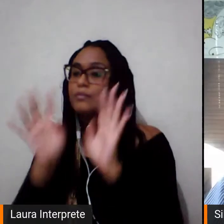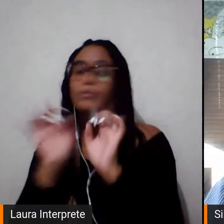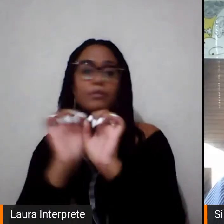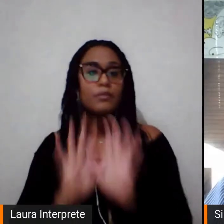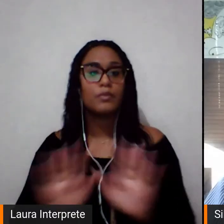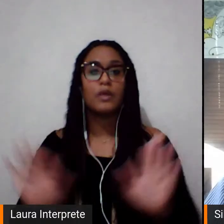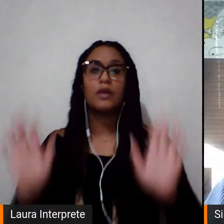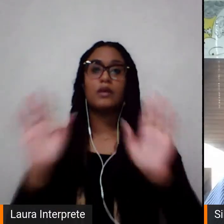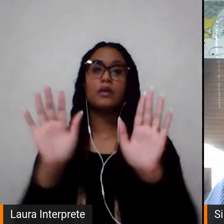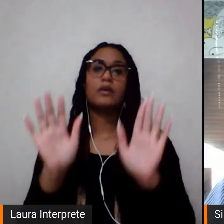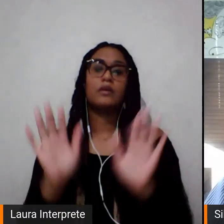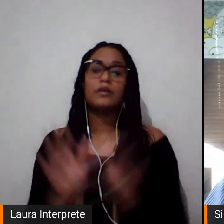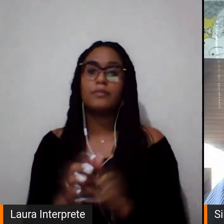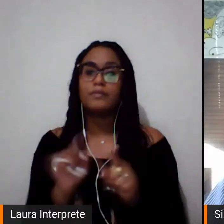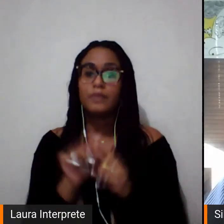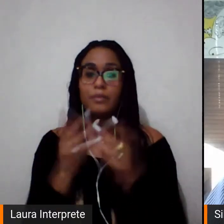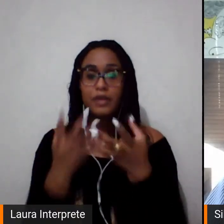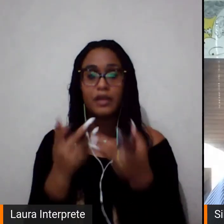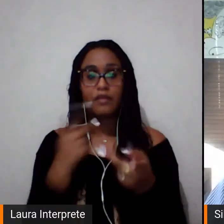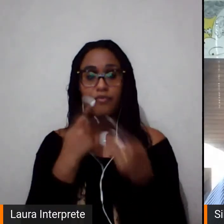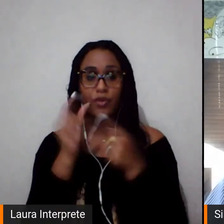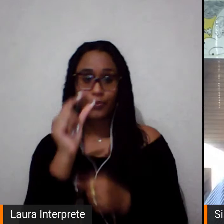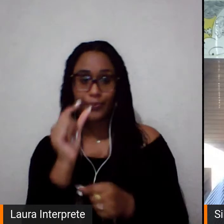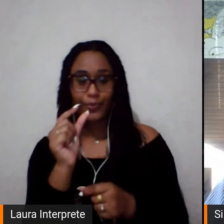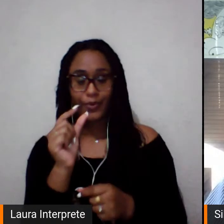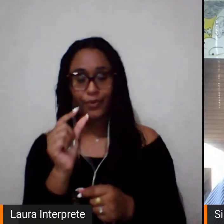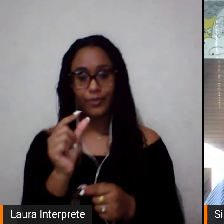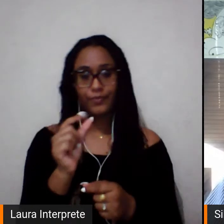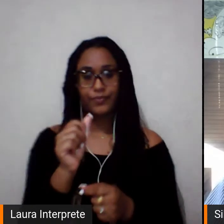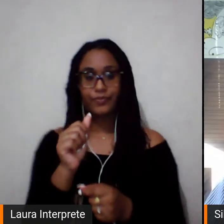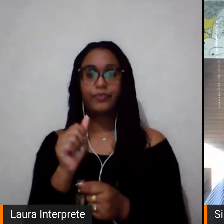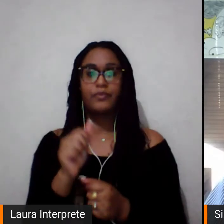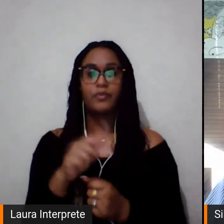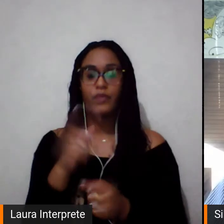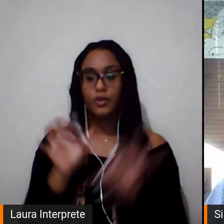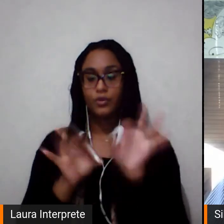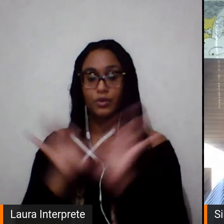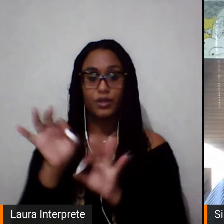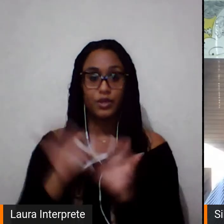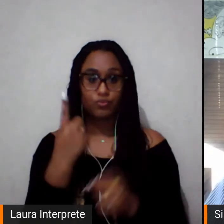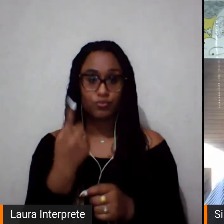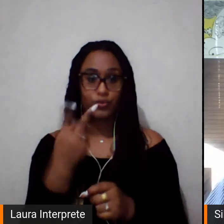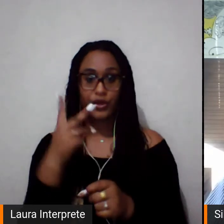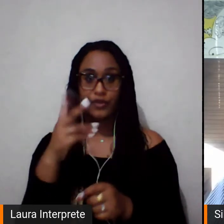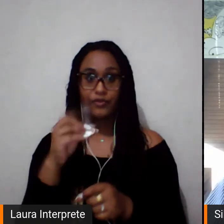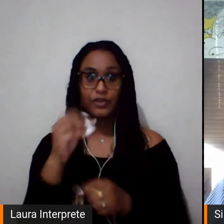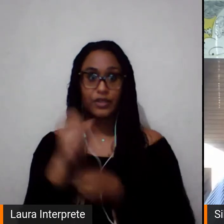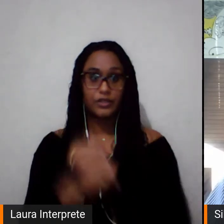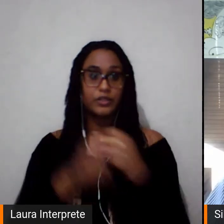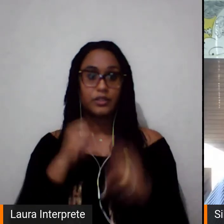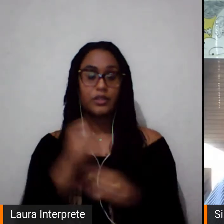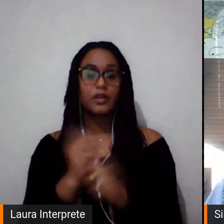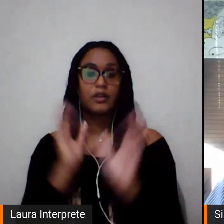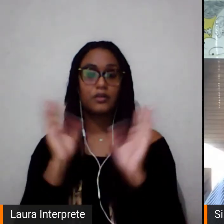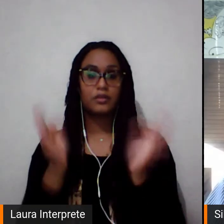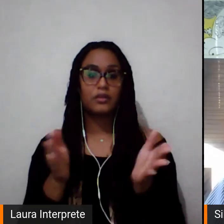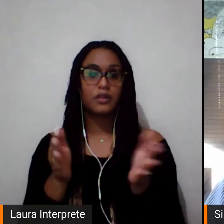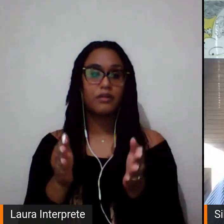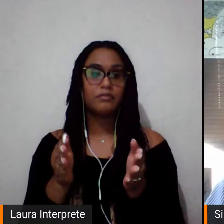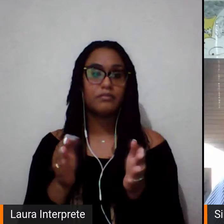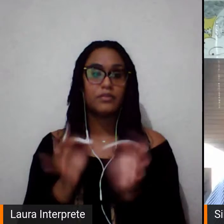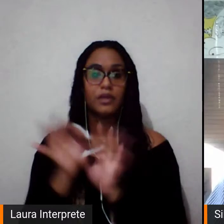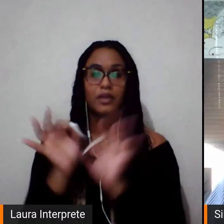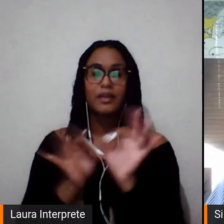Também queria falar um pouco de um projeto que tem mais de 20 anos de existência, que é um projeto baseado na metodologia da história